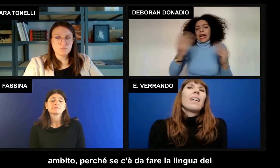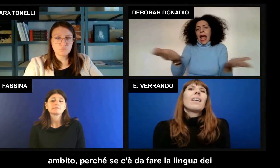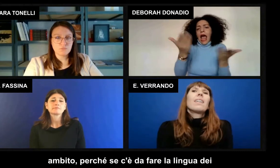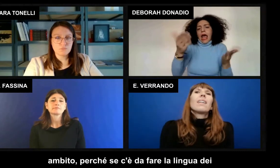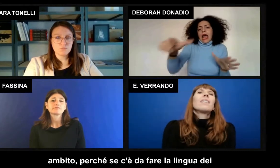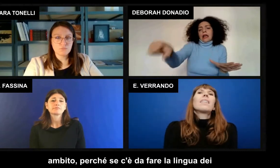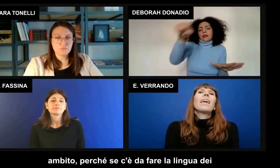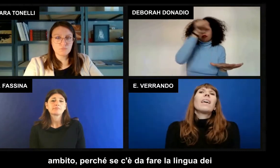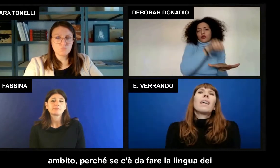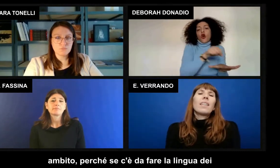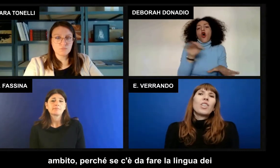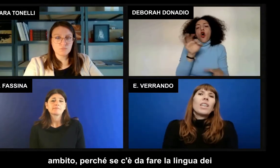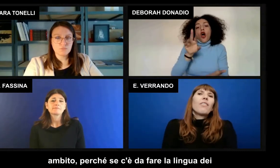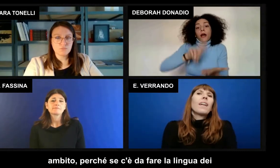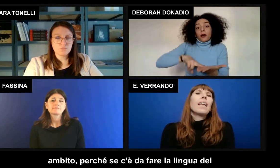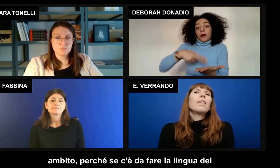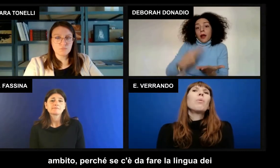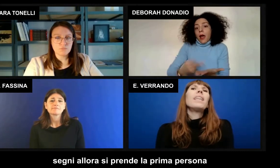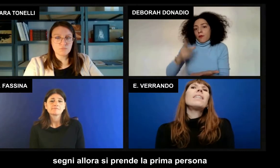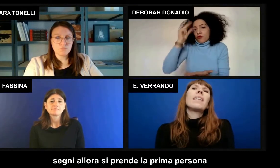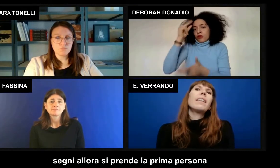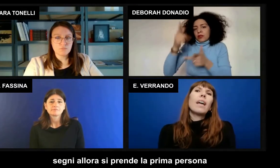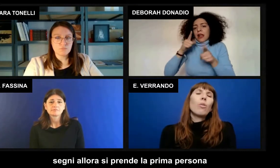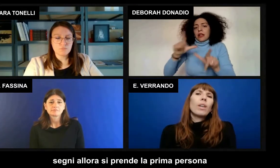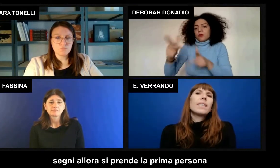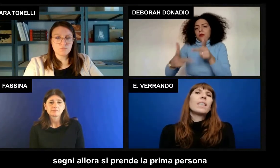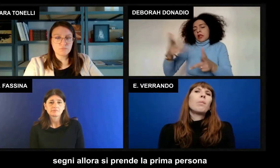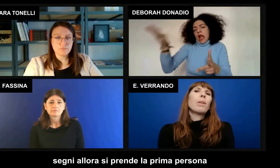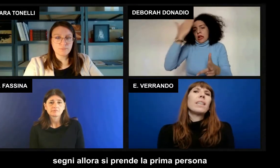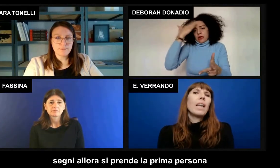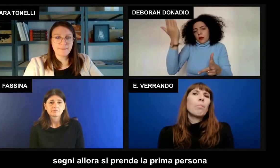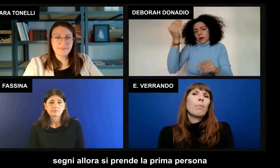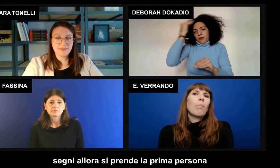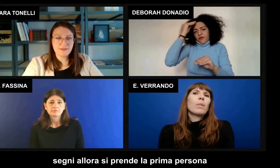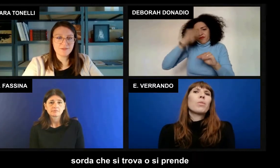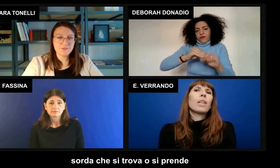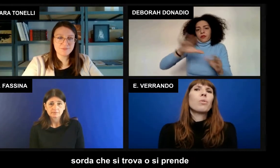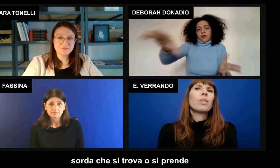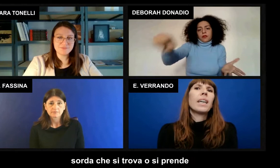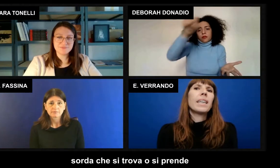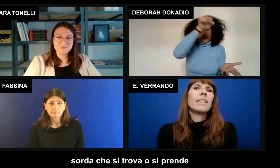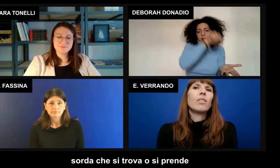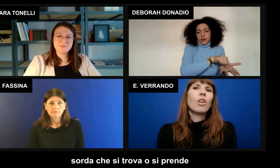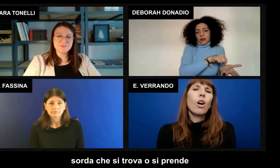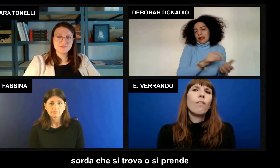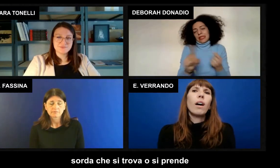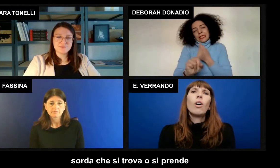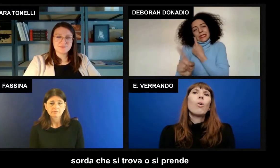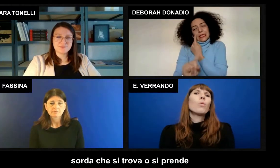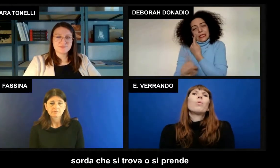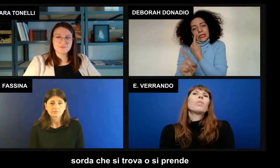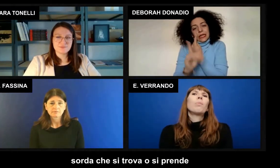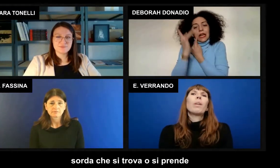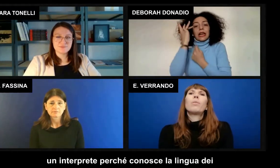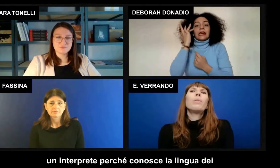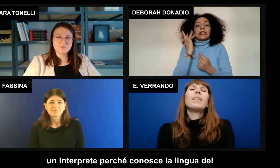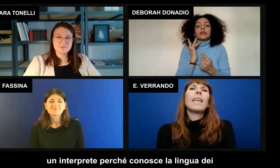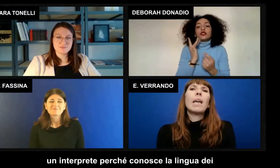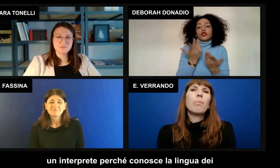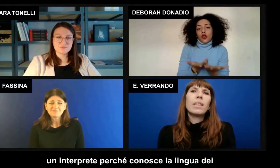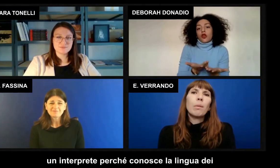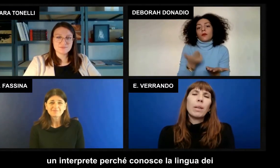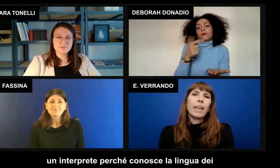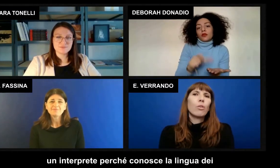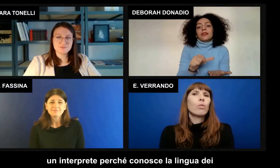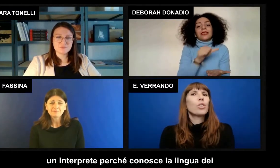perché se c'è da fare la lingua dei segni, allora si prende la prima persona sorda che si trova o si prende un